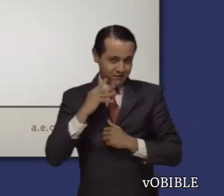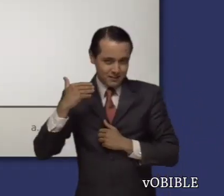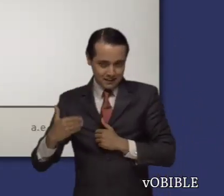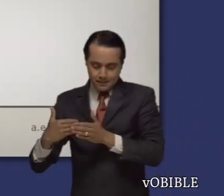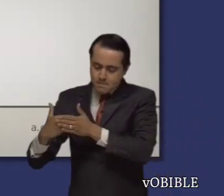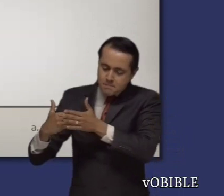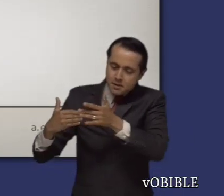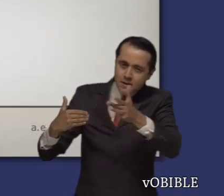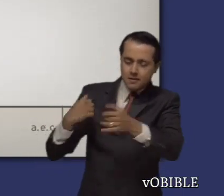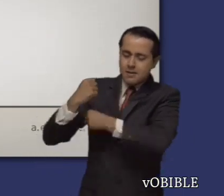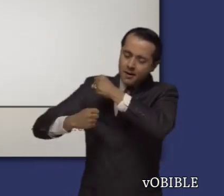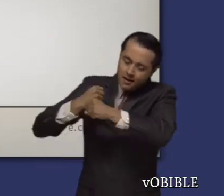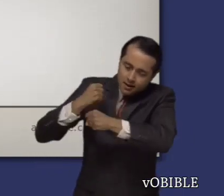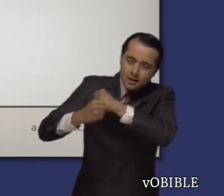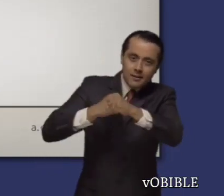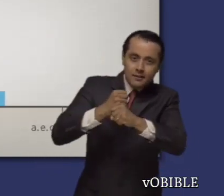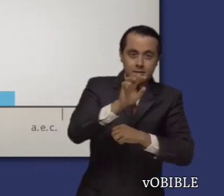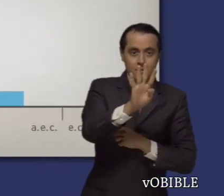mencionadas en la profecía de Daniel.